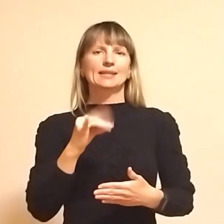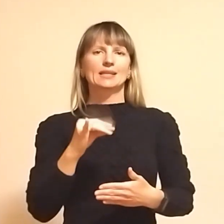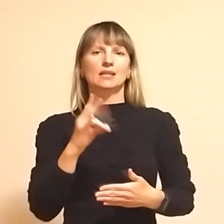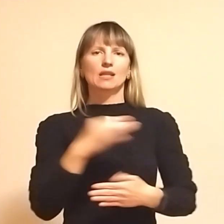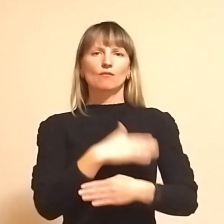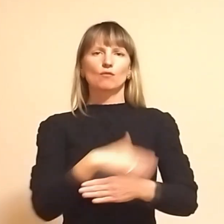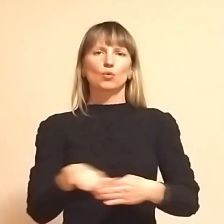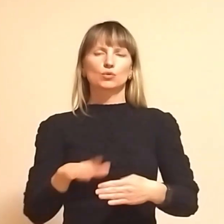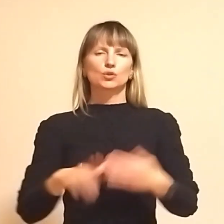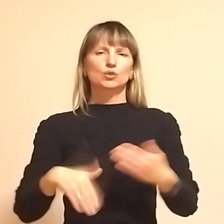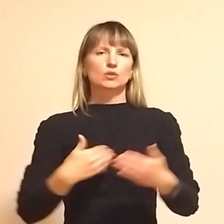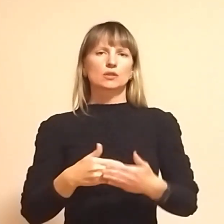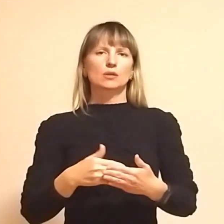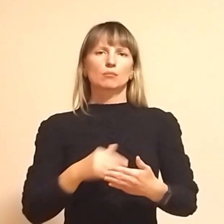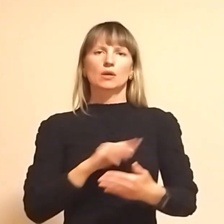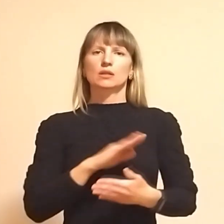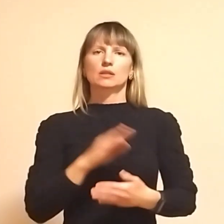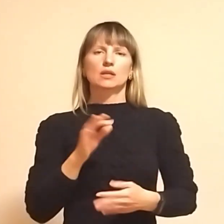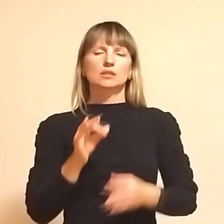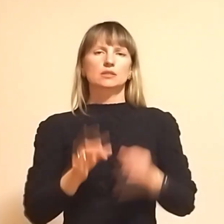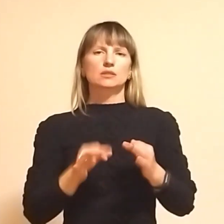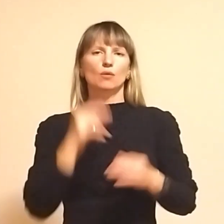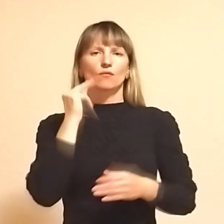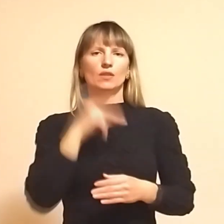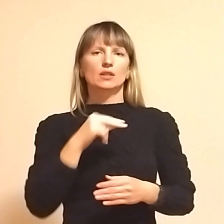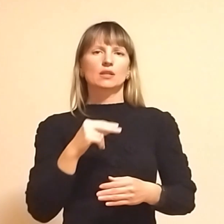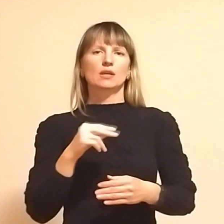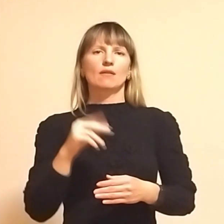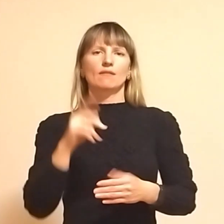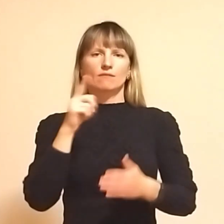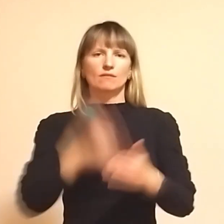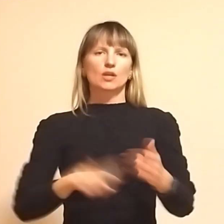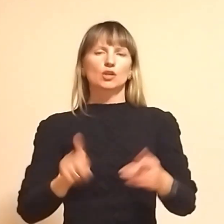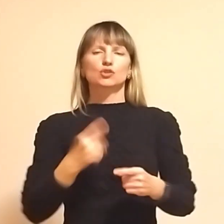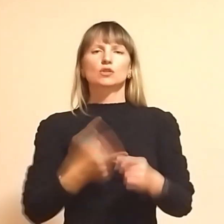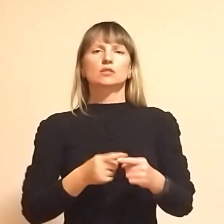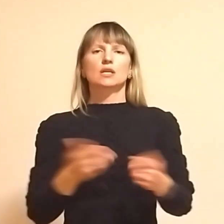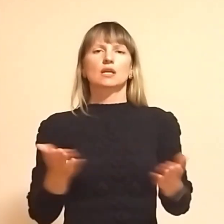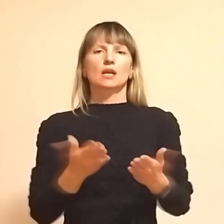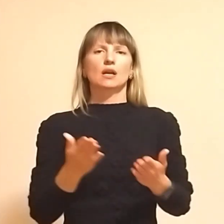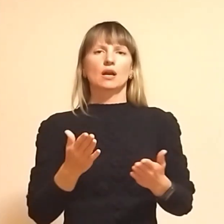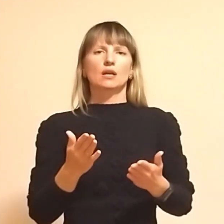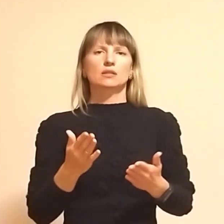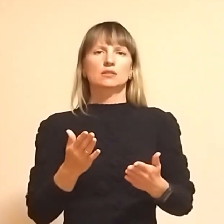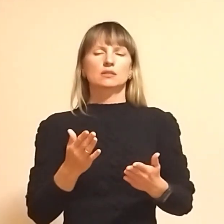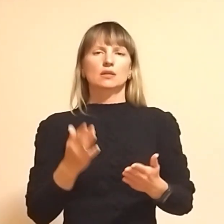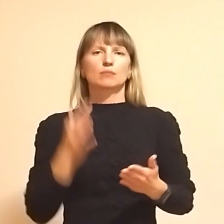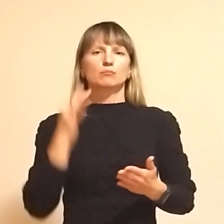вулиці, до сих пір не засудили, до сих пір святу віру, чи то якась міфічна спецоперація.